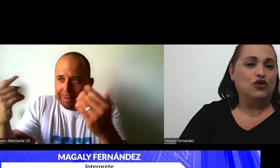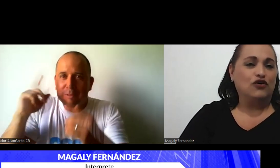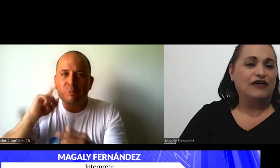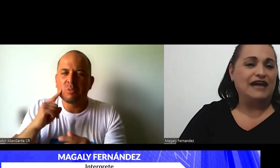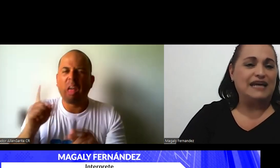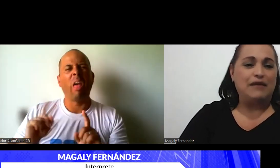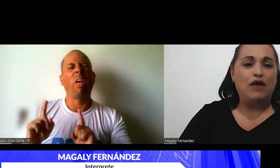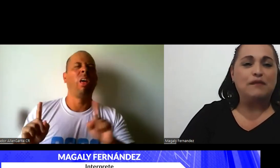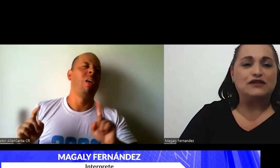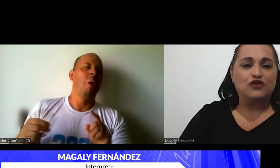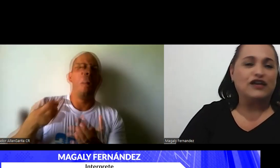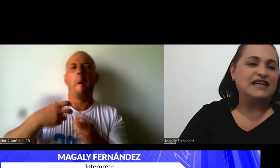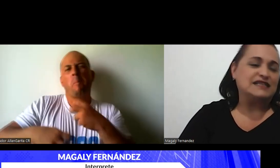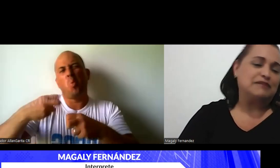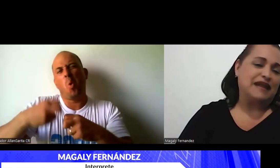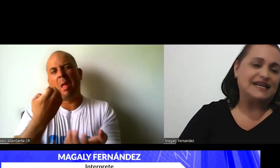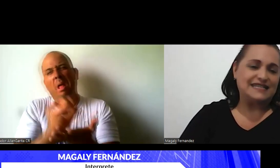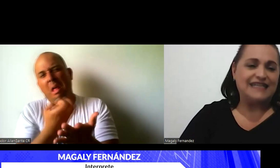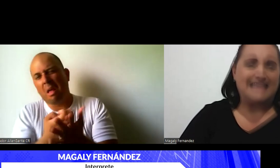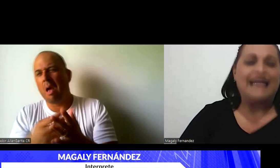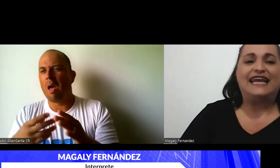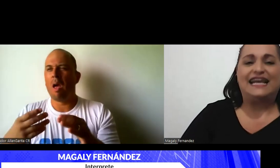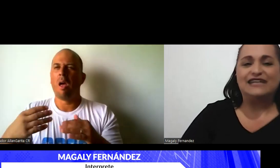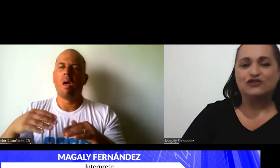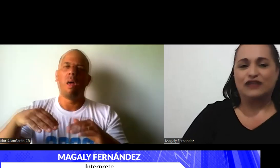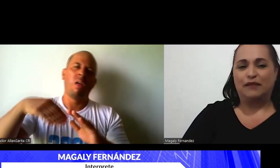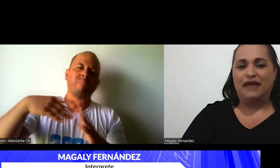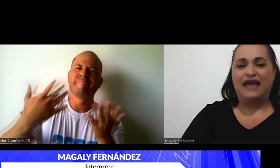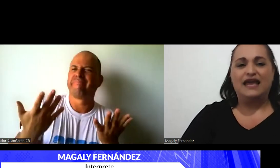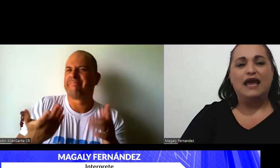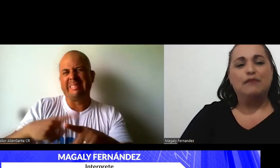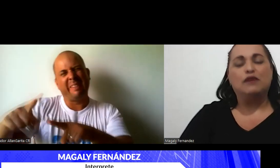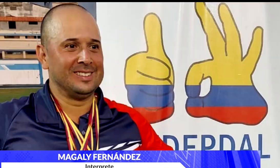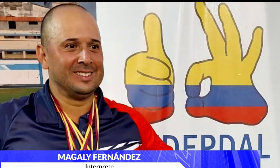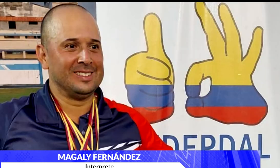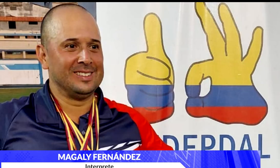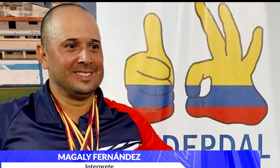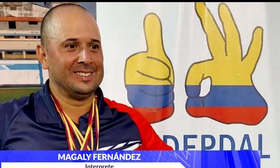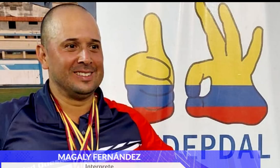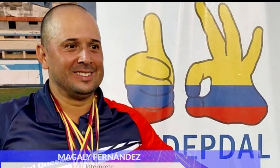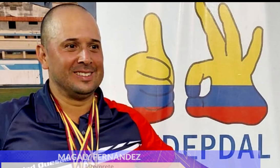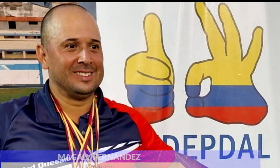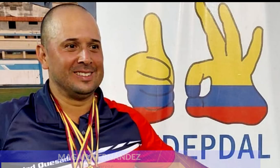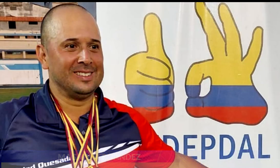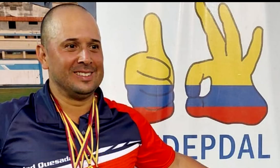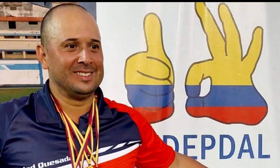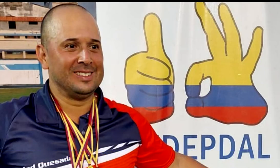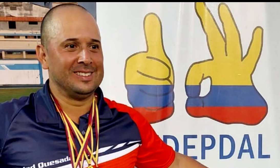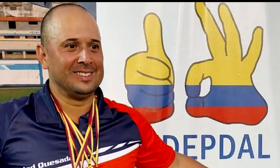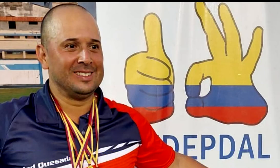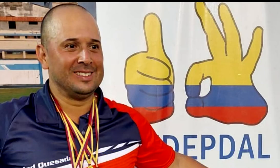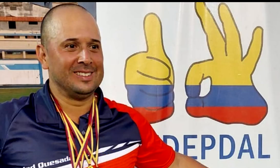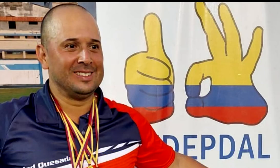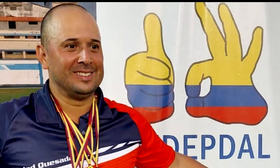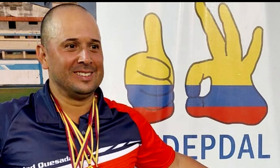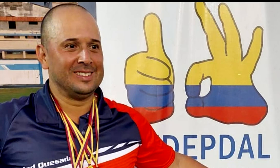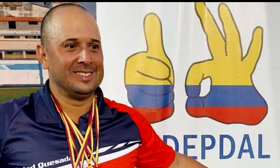he llamado a personas para que se integren, y esto también, pero por problemas económicos y diferentes situaciones y cosas negativas,